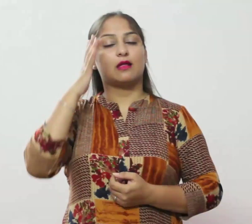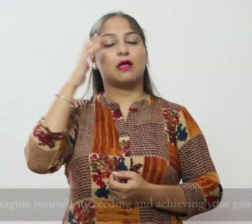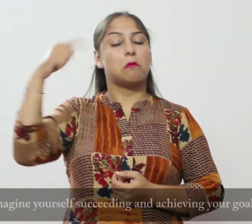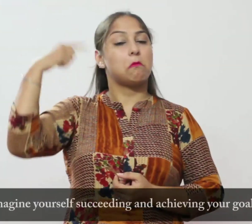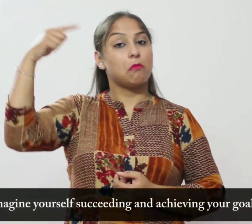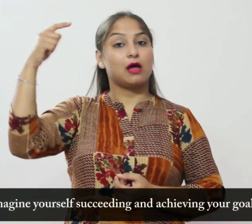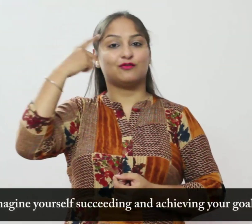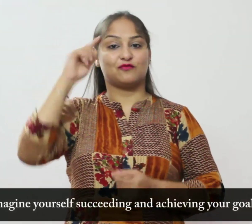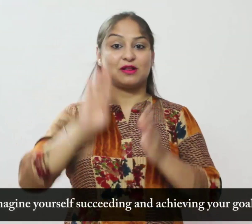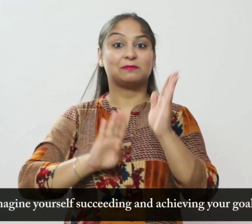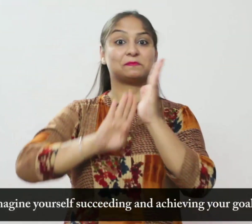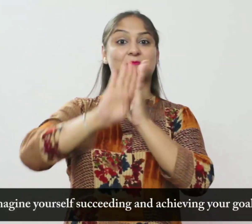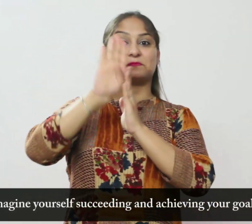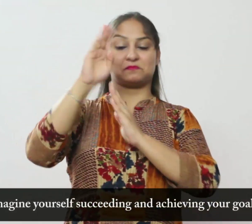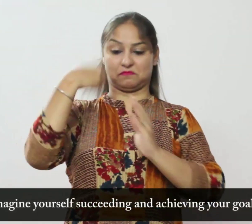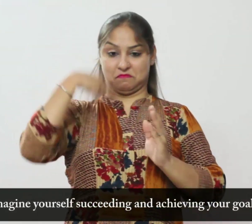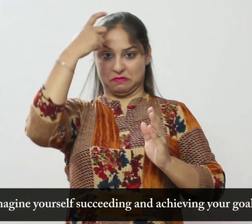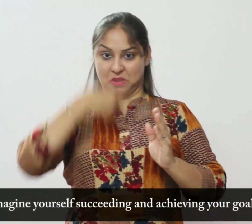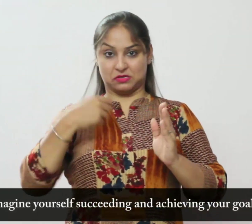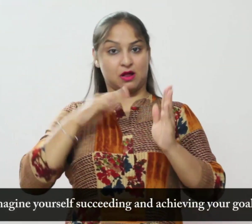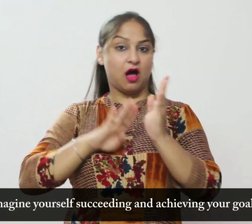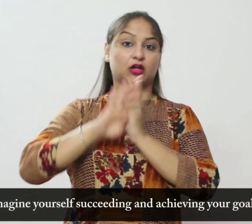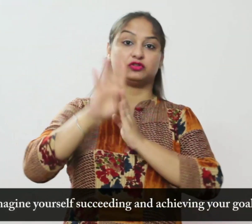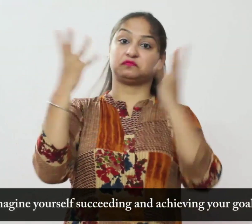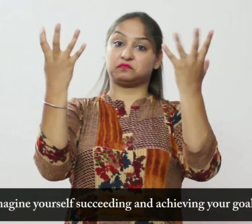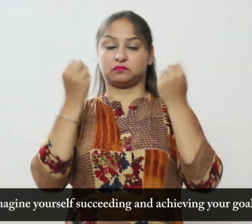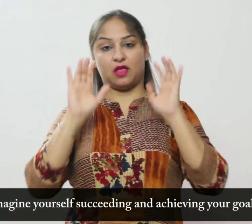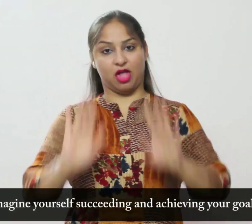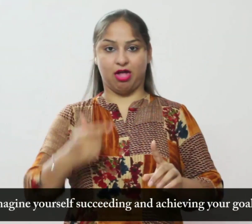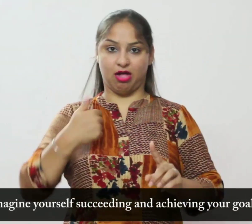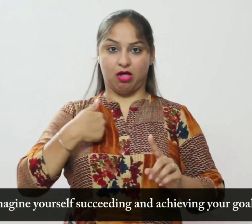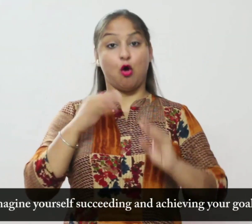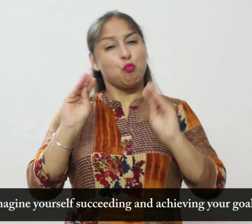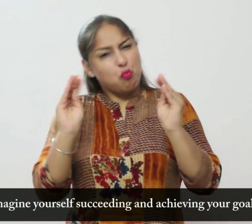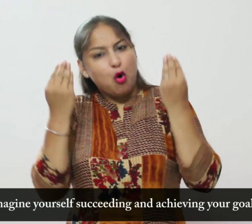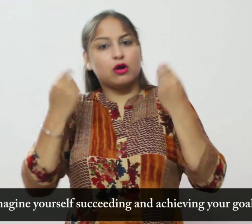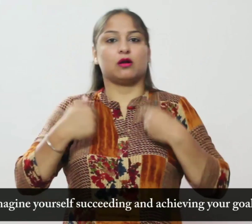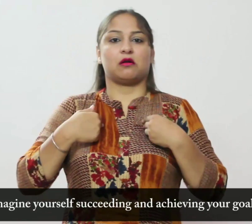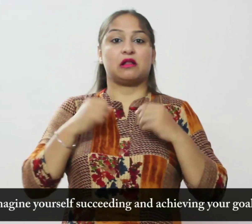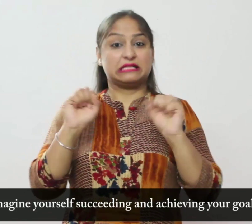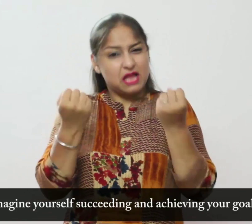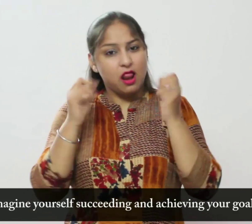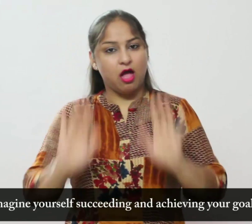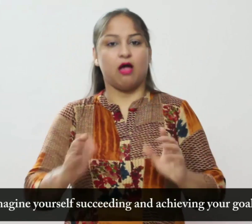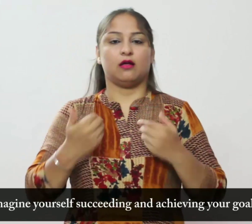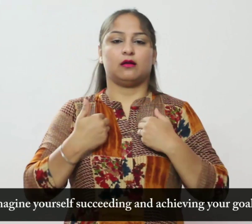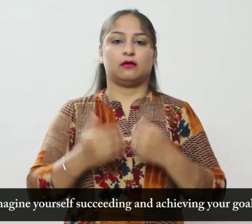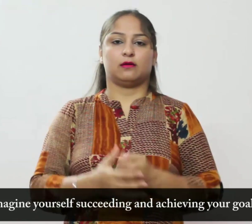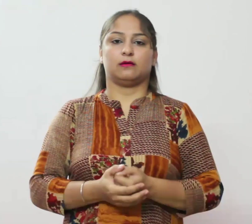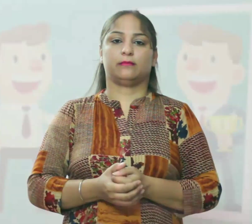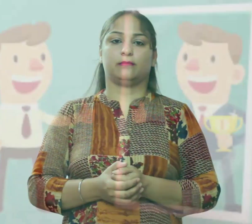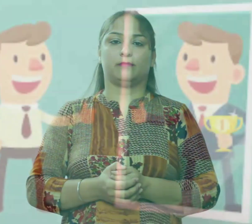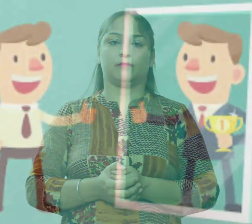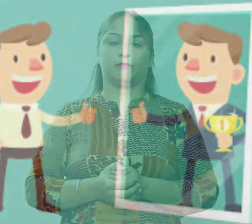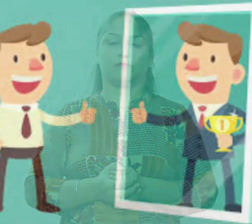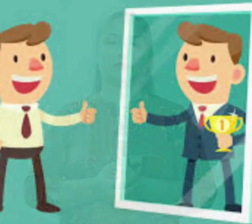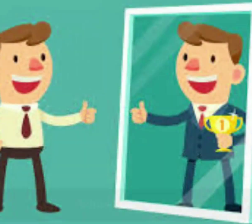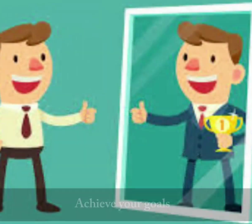अपने आप को सफल होने और अपने लक्षों को प्राप्त करने की कल्पना करें अपने लक्षे को